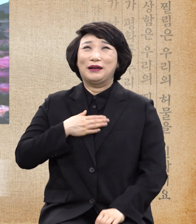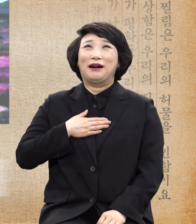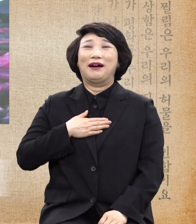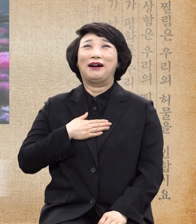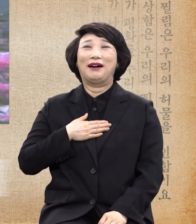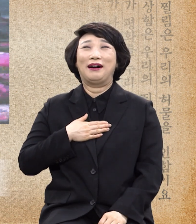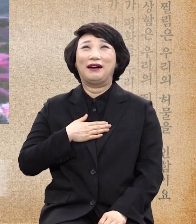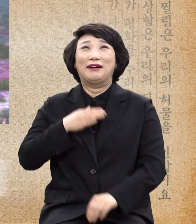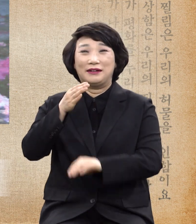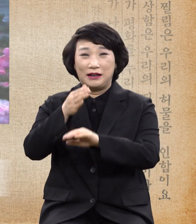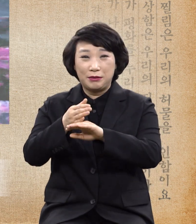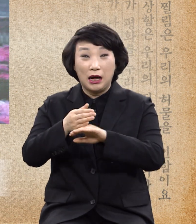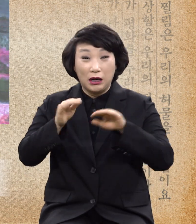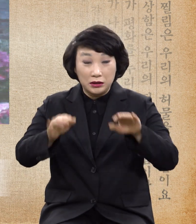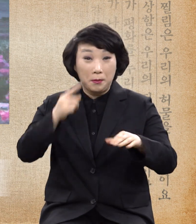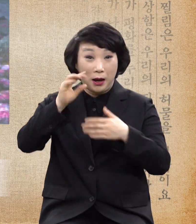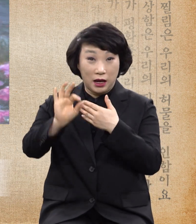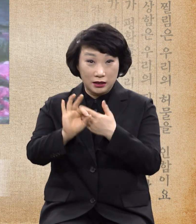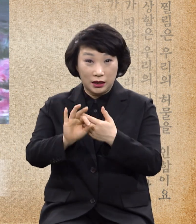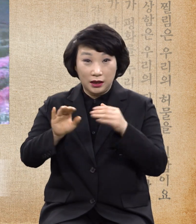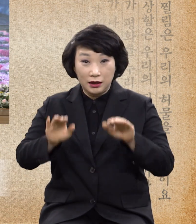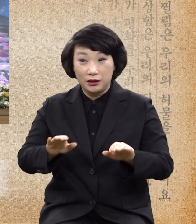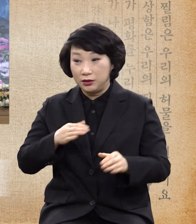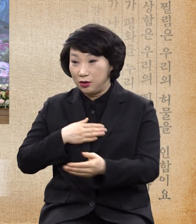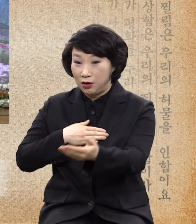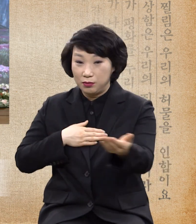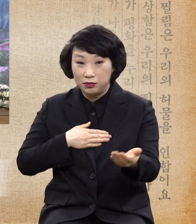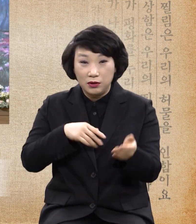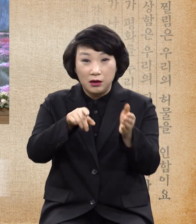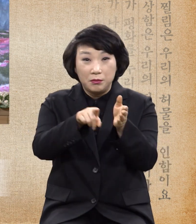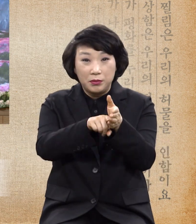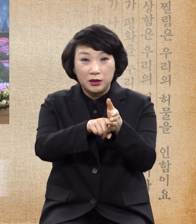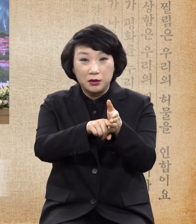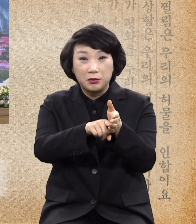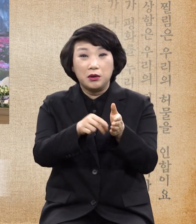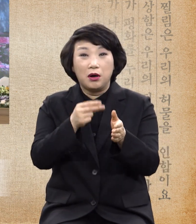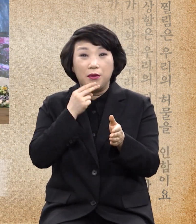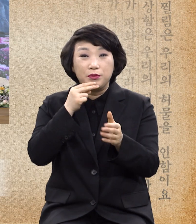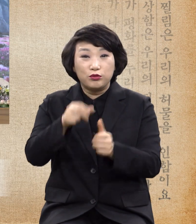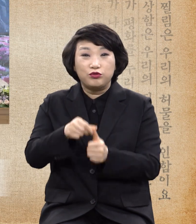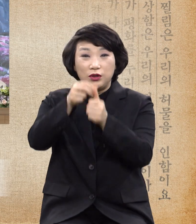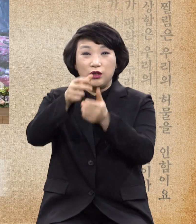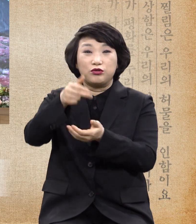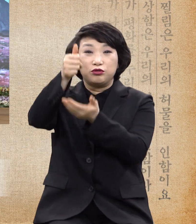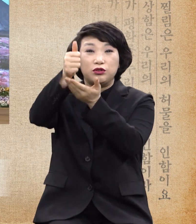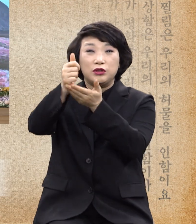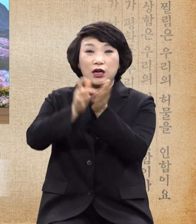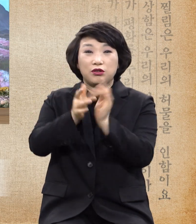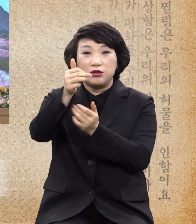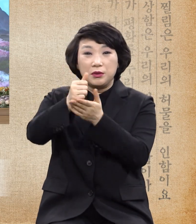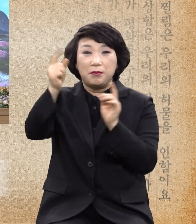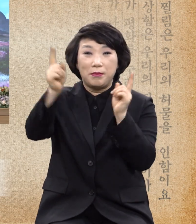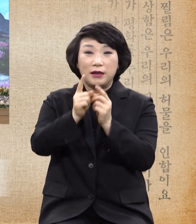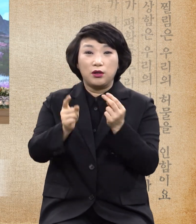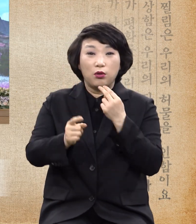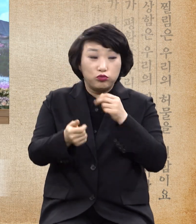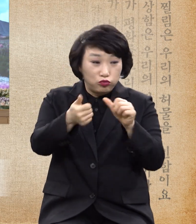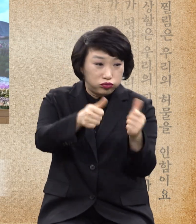그러다가 만약에 미뜸이 없이 구세 죄수를 만나지 못하고 죽었다고 합시다.